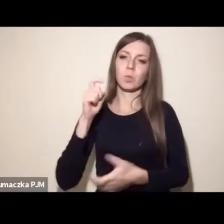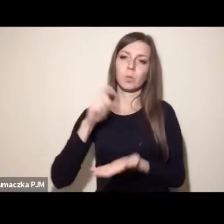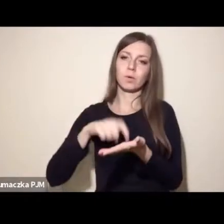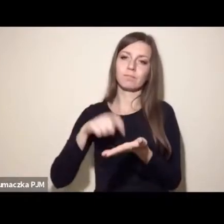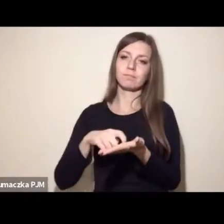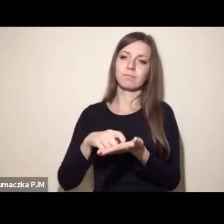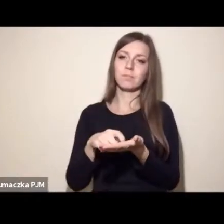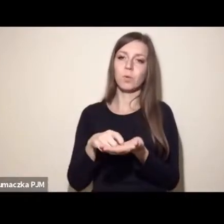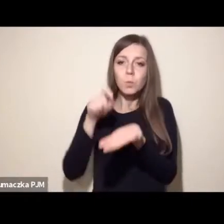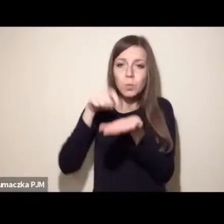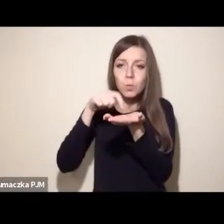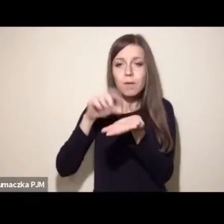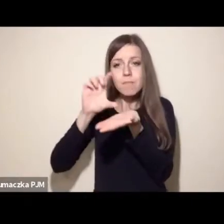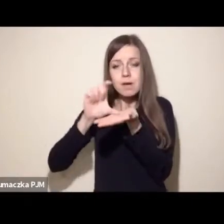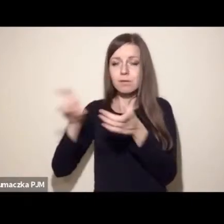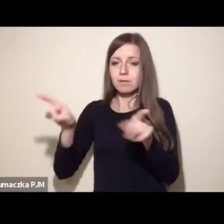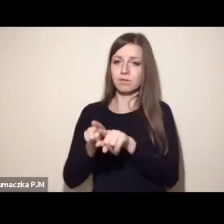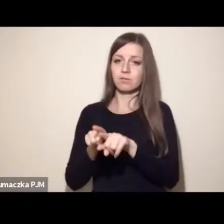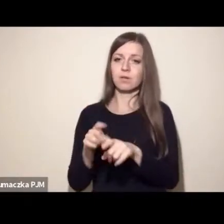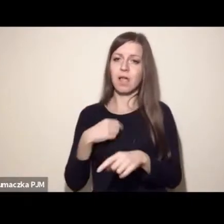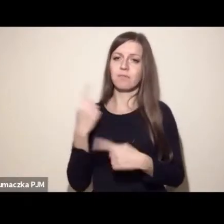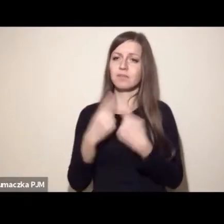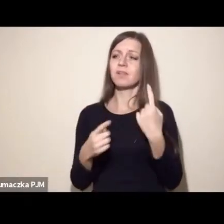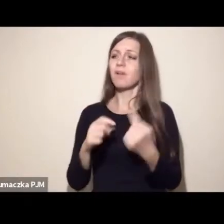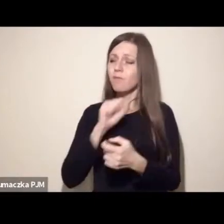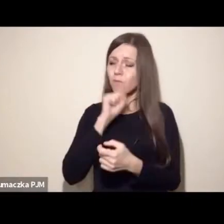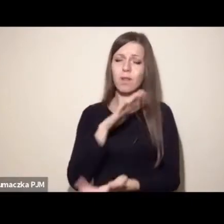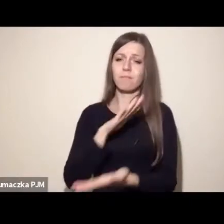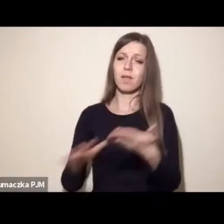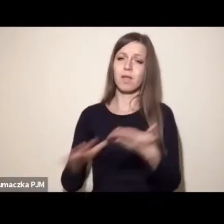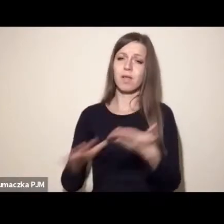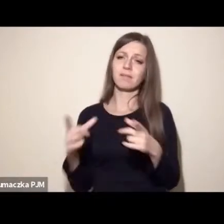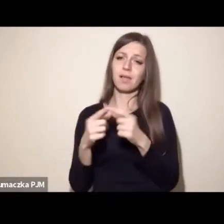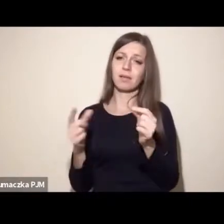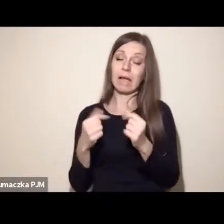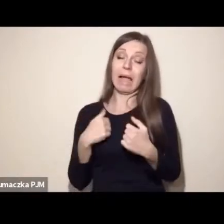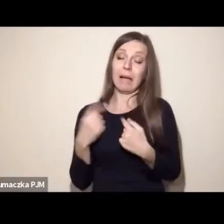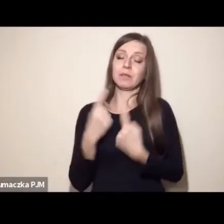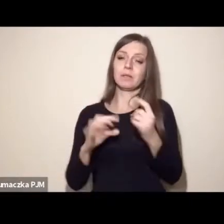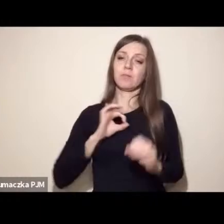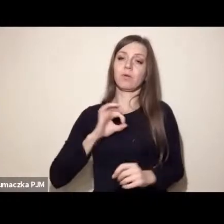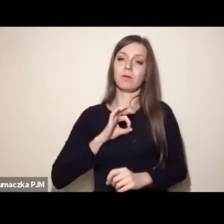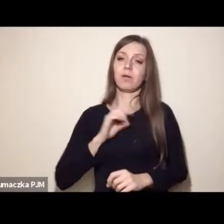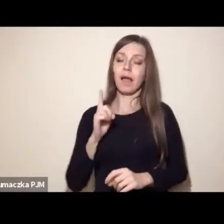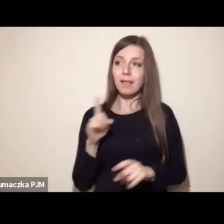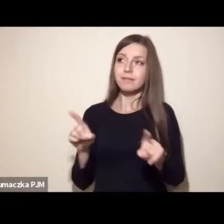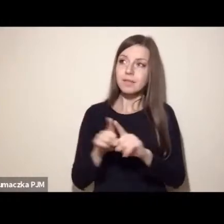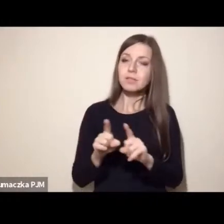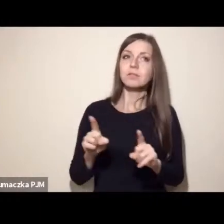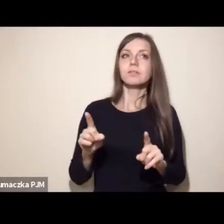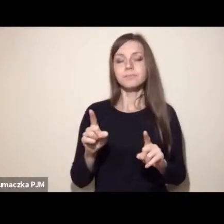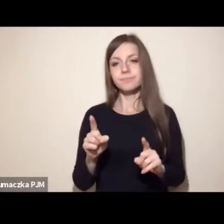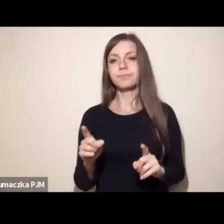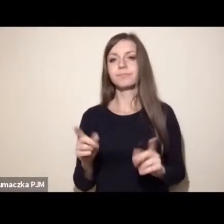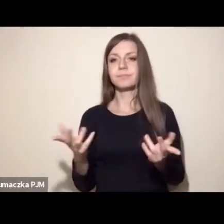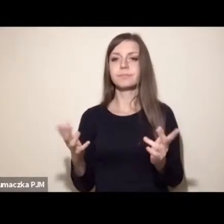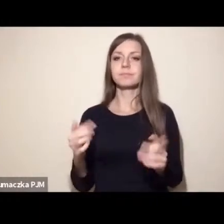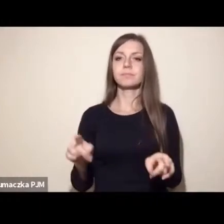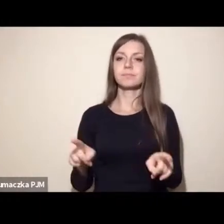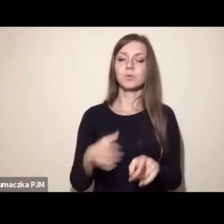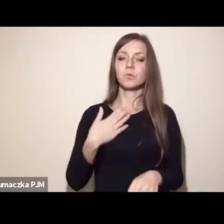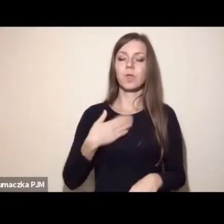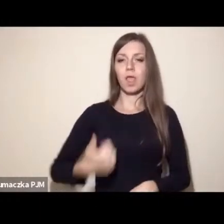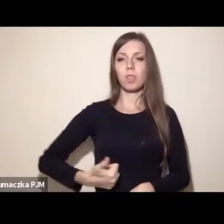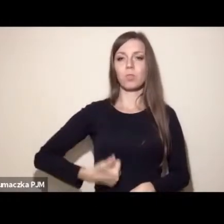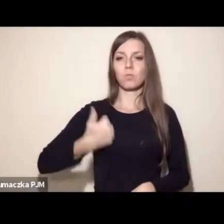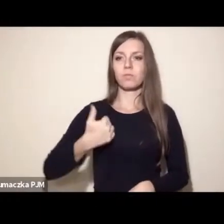równolegle w swoim aktywizmie namawiam do całkowitej z nich rezygnacji. Ale jednocześnie jestem naprawdę bardzo dumna z